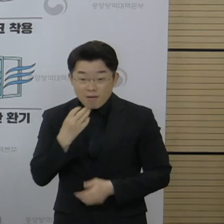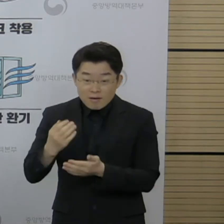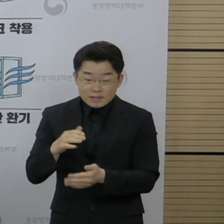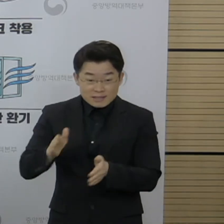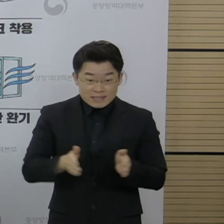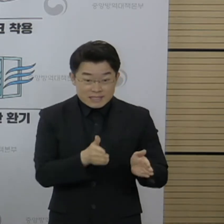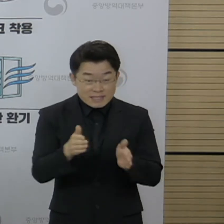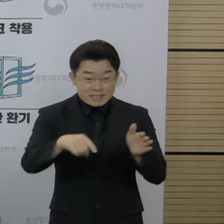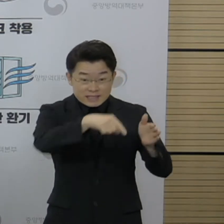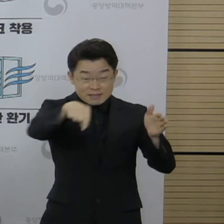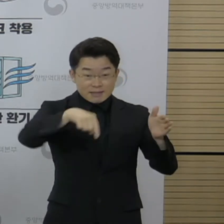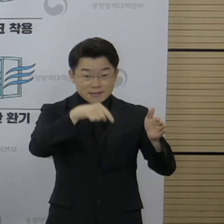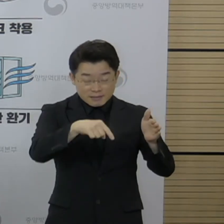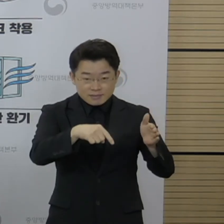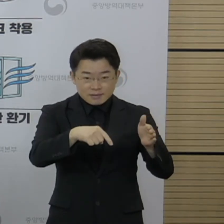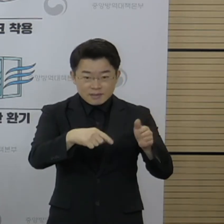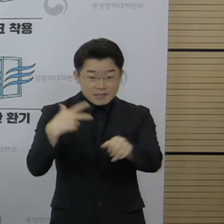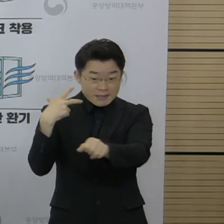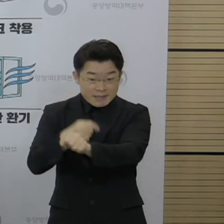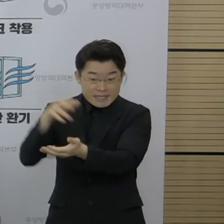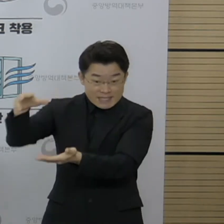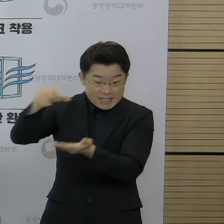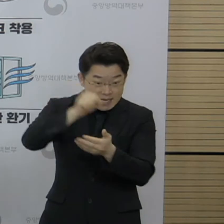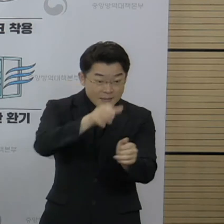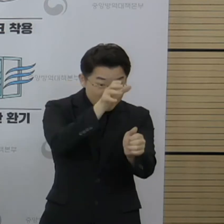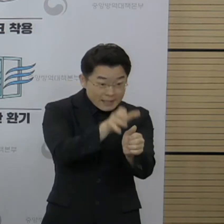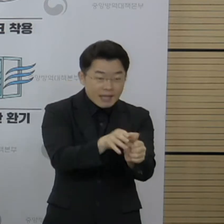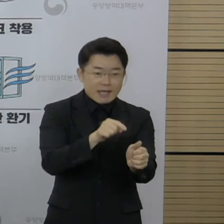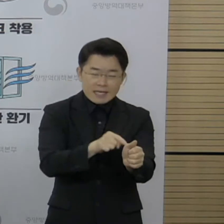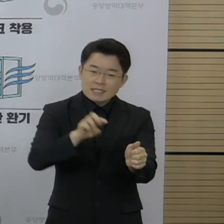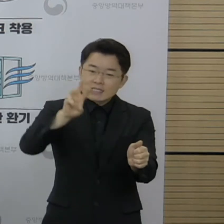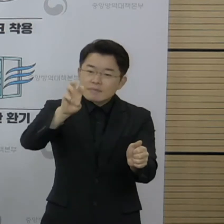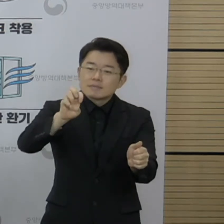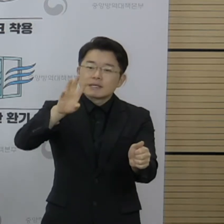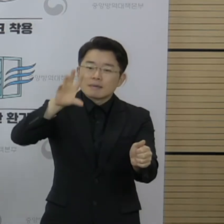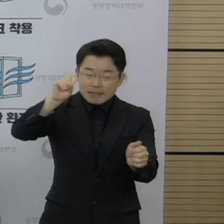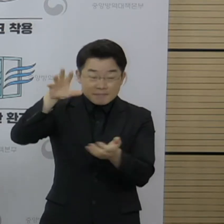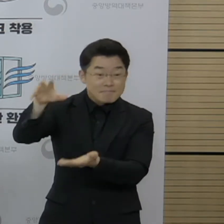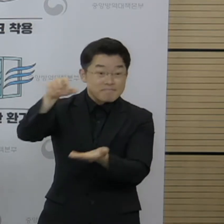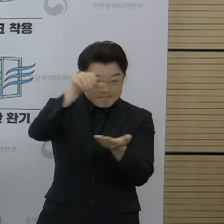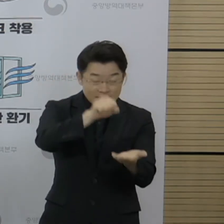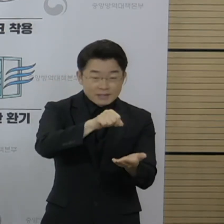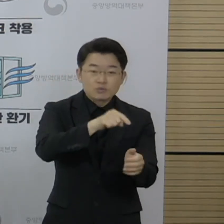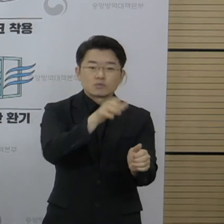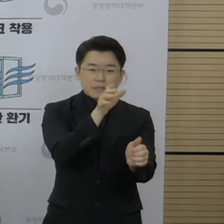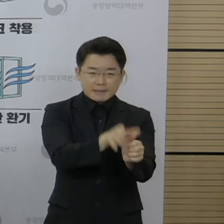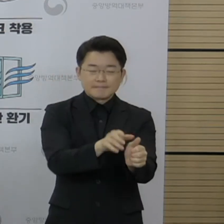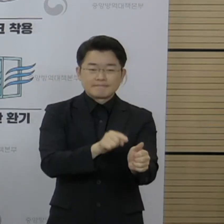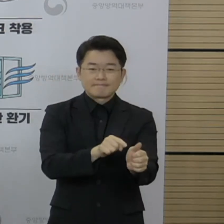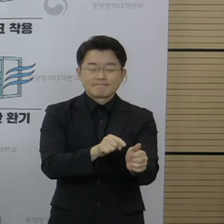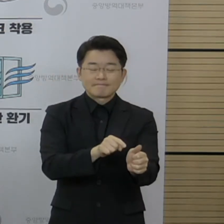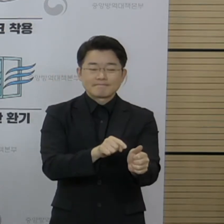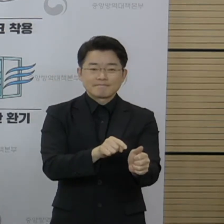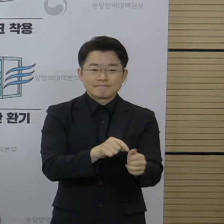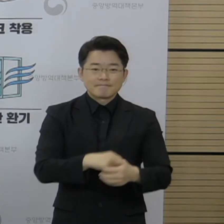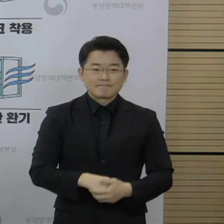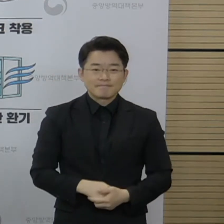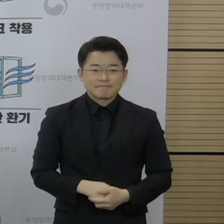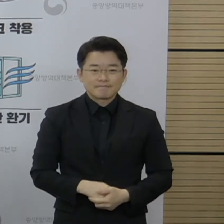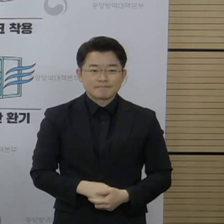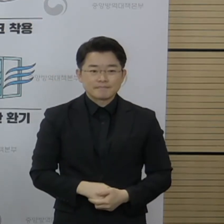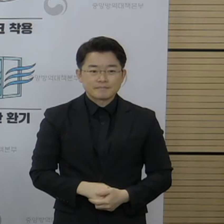공급되는 물량은 34만 회분이 공급될 예정이고요. 그리고 전국에서